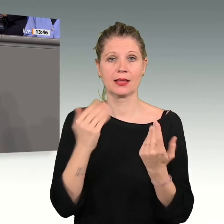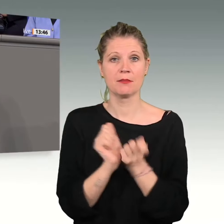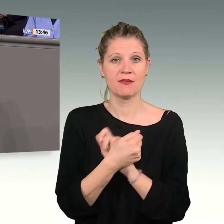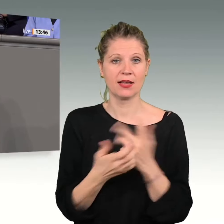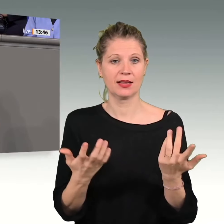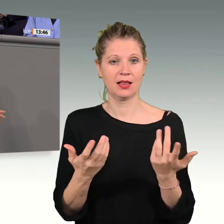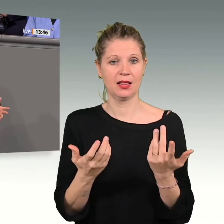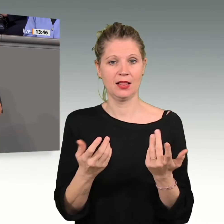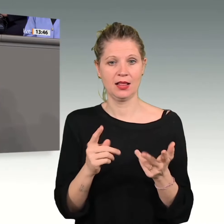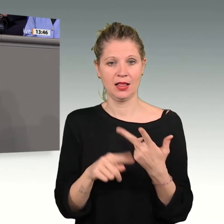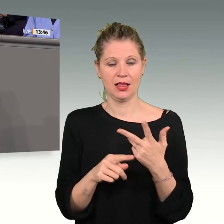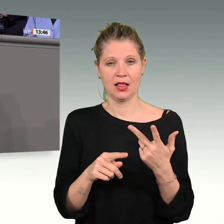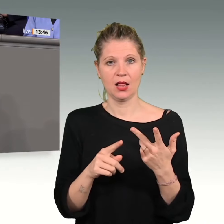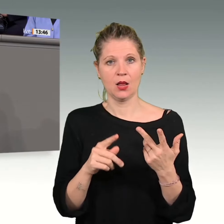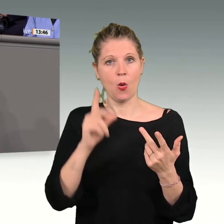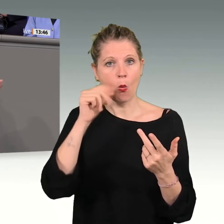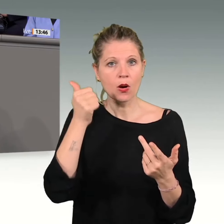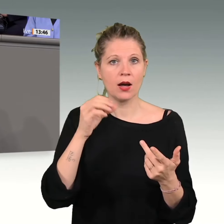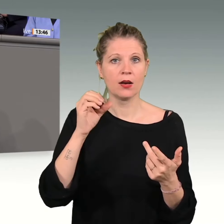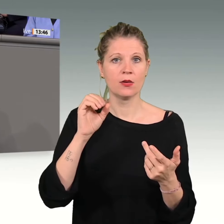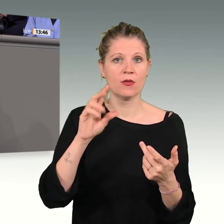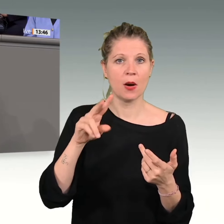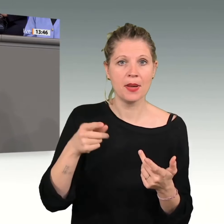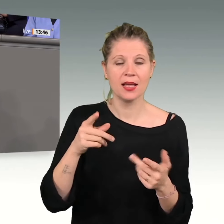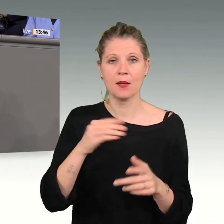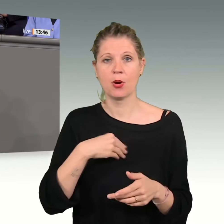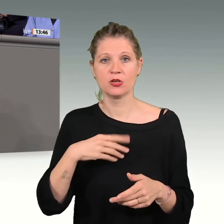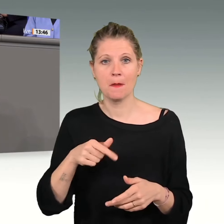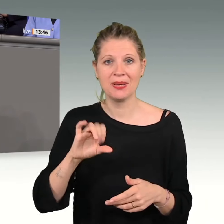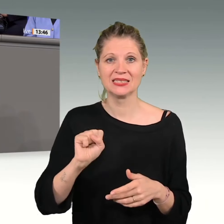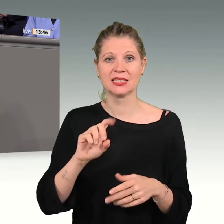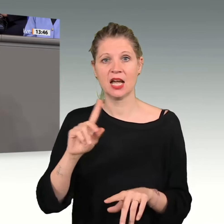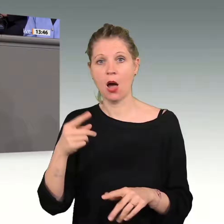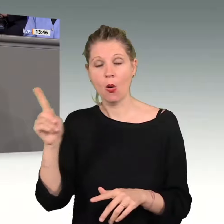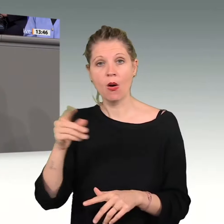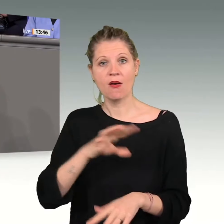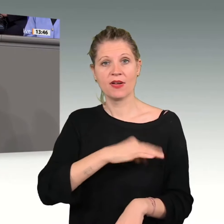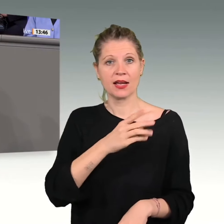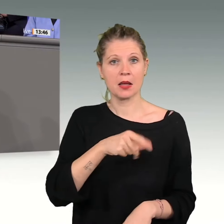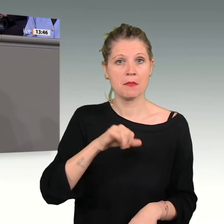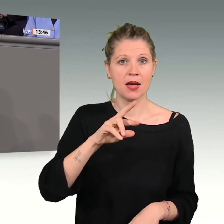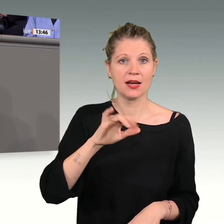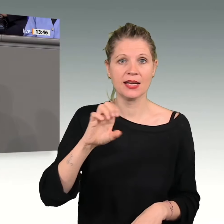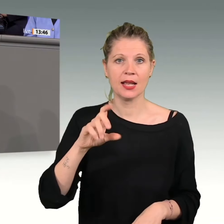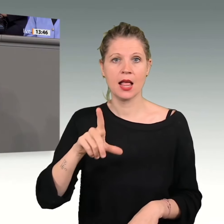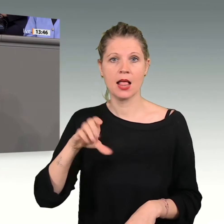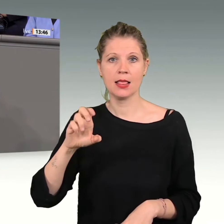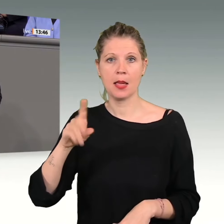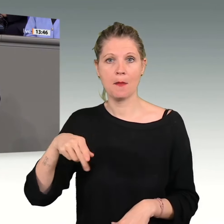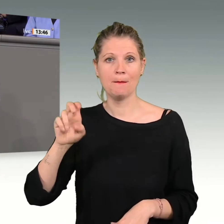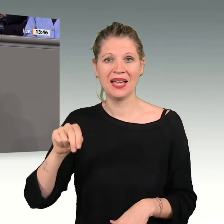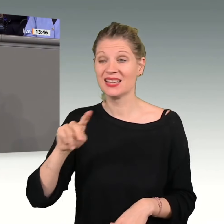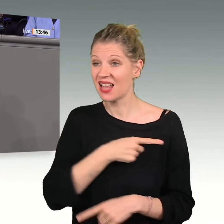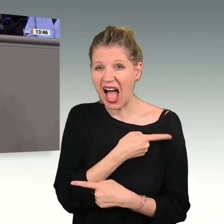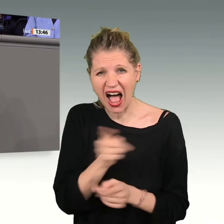Fidesz in Ungarn, die Dänische Volkspartei, die ÖVP, die Polnische Peace, sogar die Partei von Marie Le Pen in Frankreich. Selbst die haben in der EU für